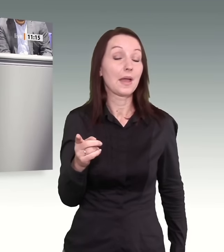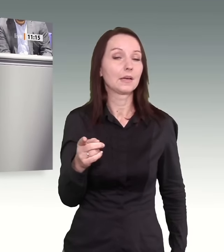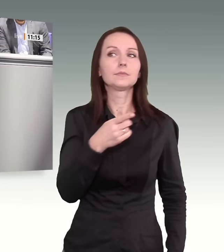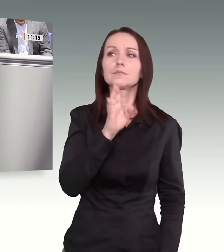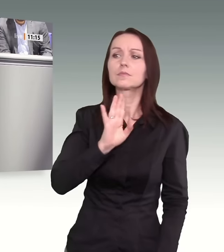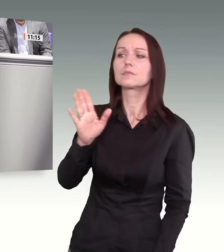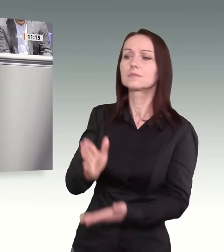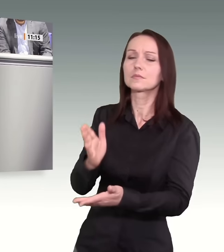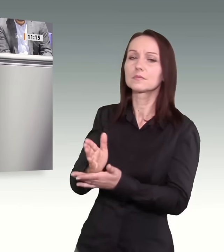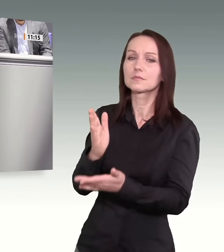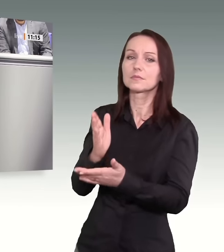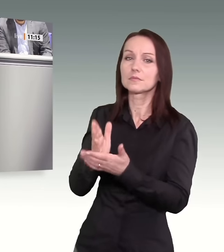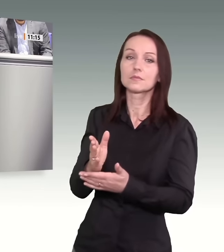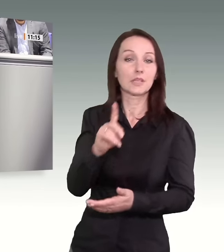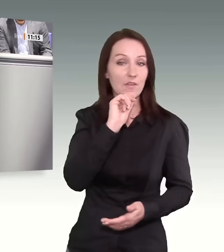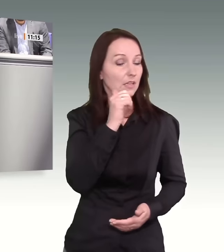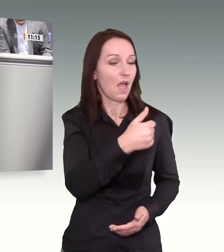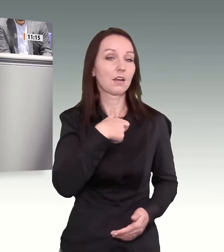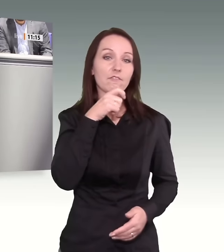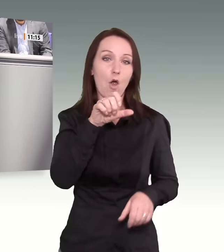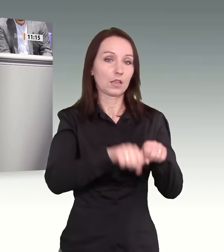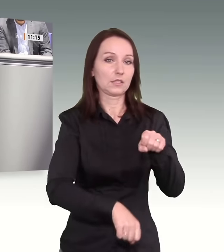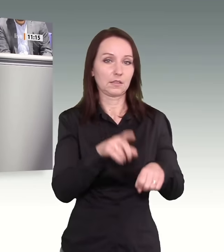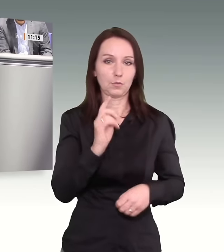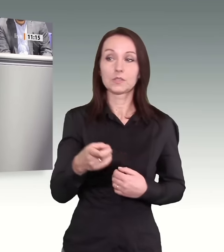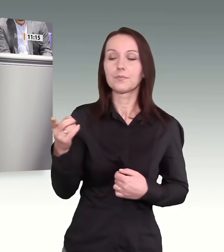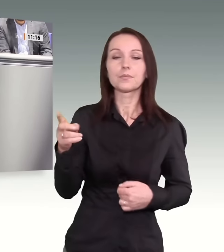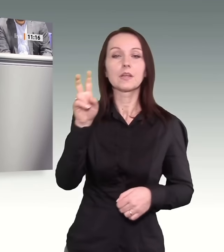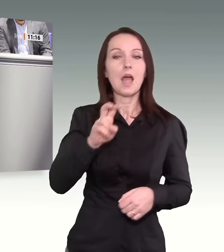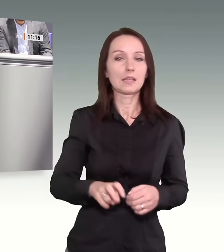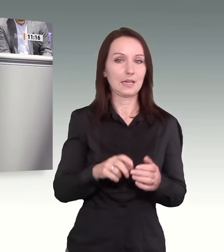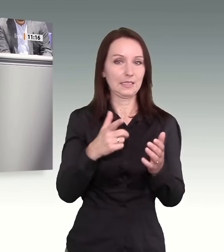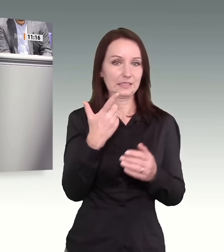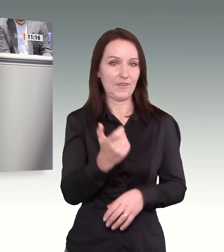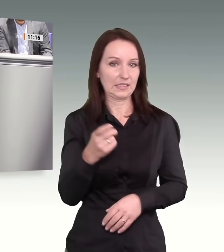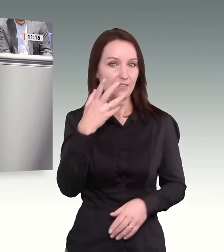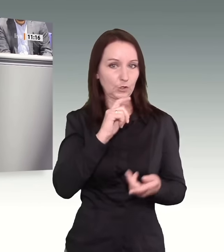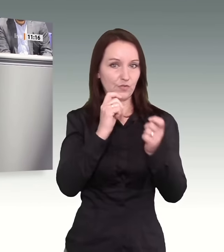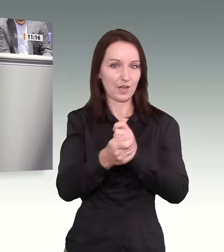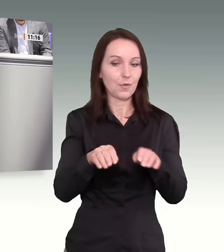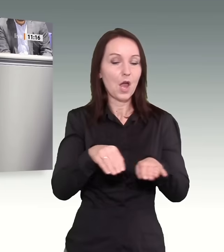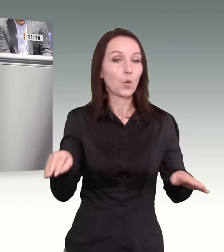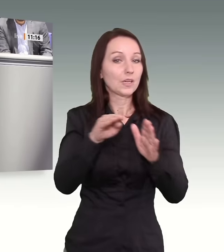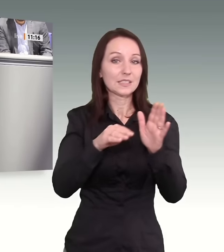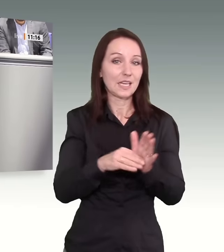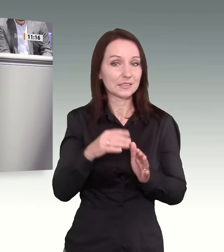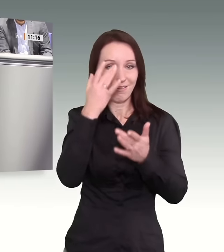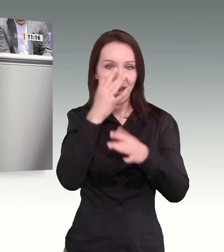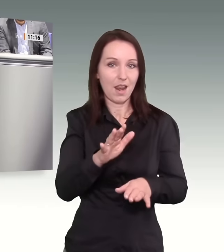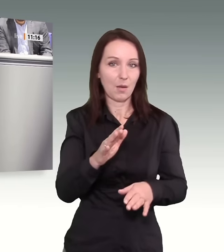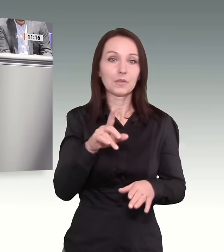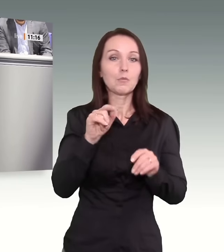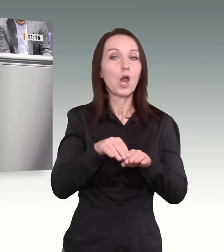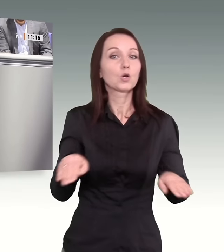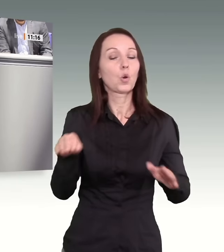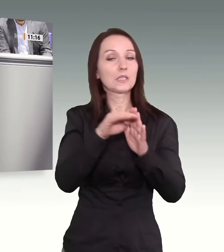20 verändern. Das ist nach dem Grundgesetz gar nicht erlaubt. Damit verflassen Sie den Boden